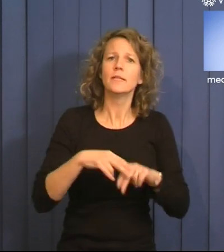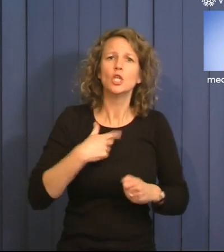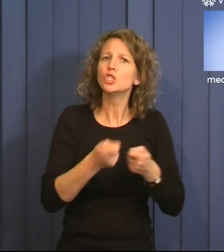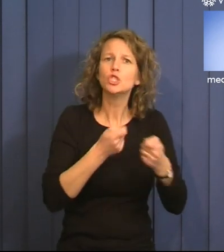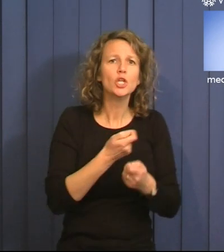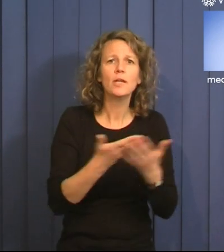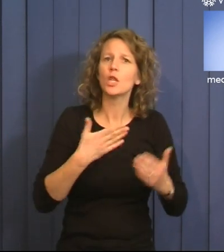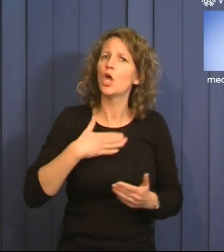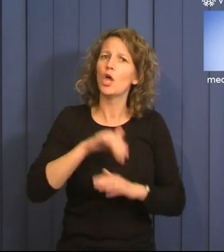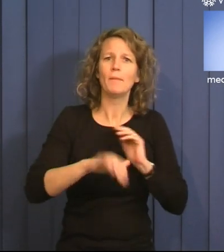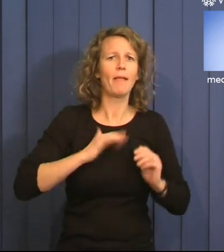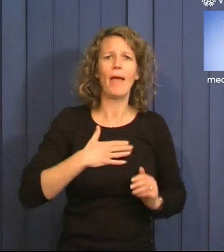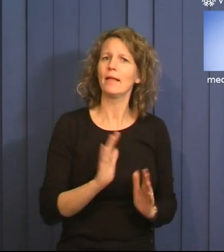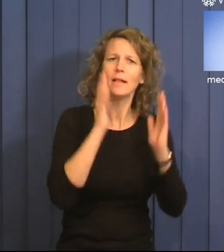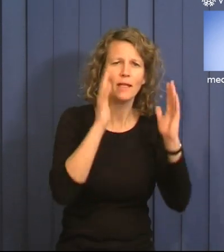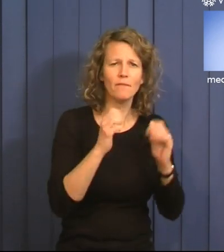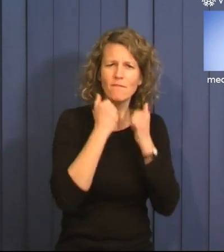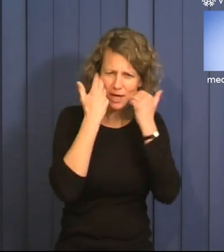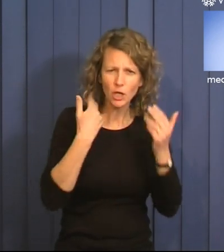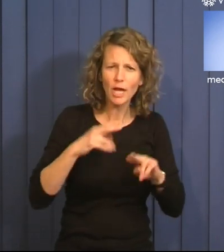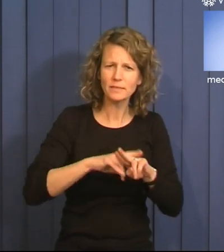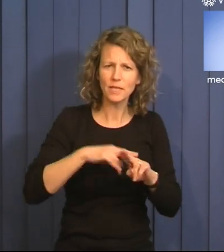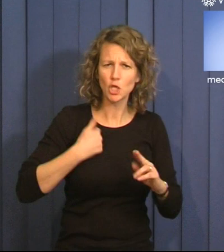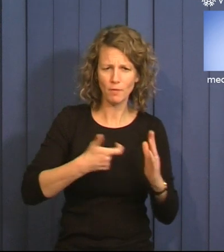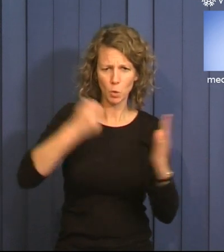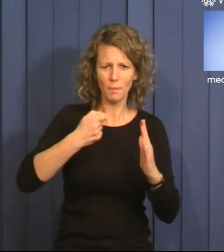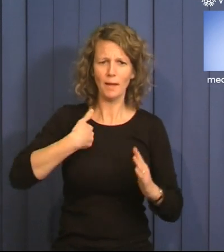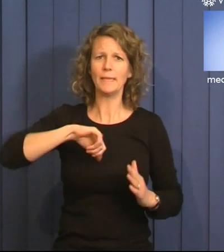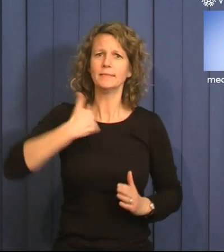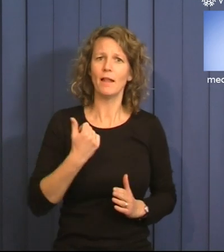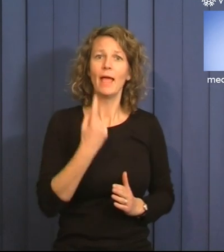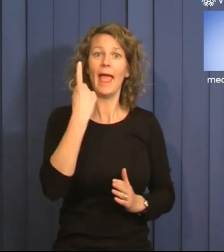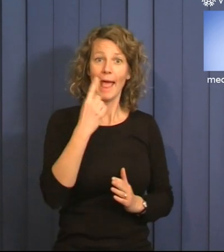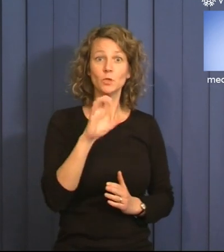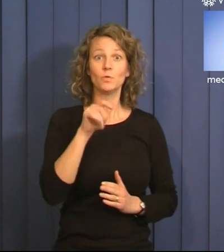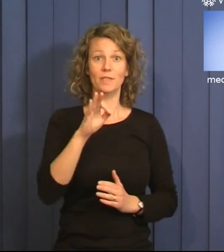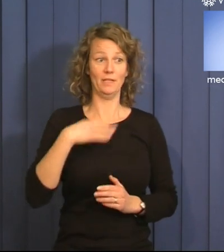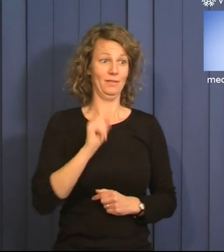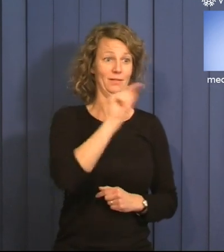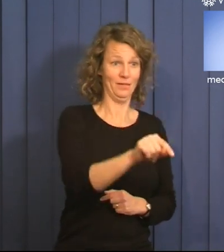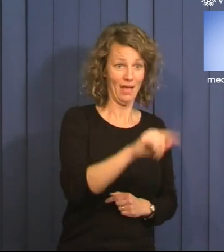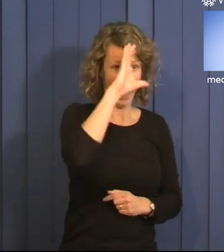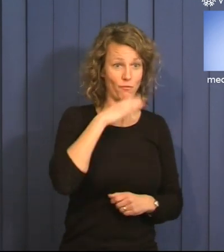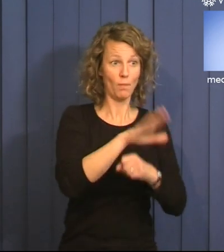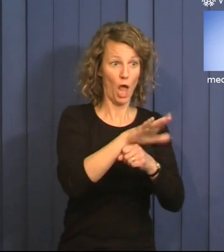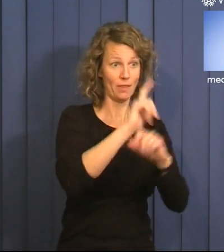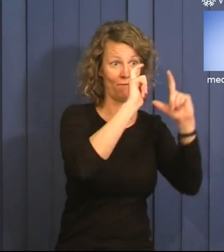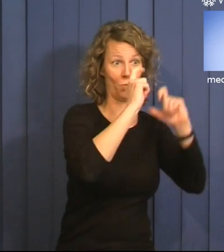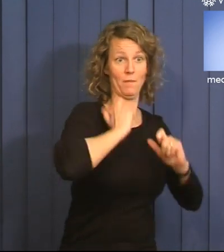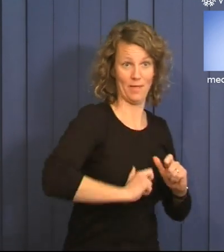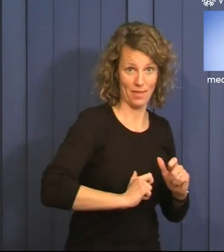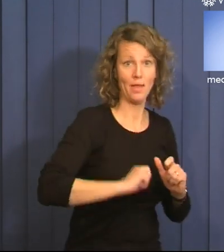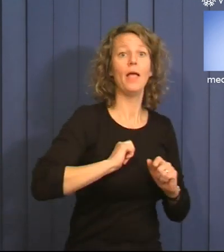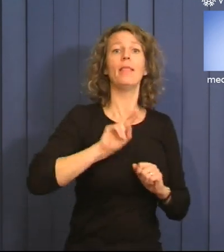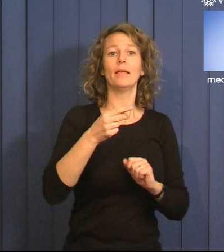mitt eget liv. Varje dag vaknade jag och ville dublisera mig själv. Jag ville skicka en Sofie på en byline-plåtning på Aftonbladet. Den